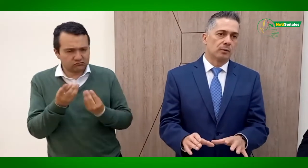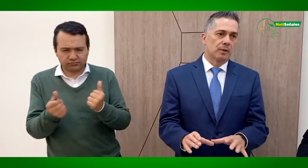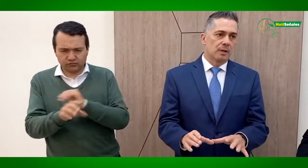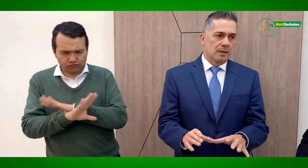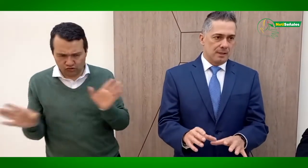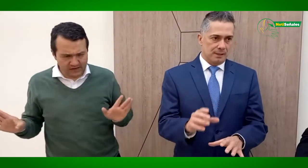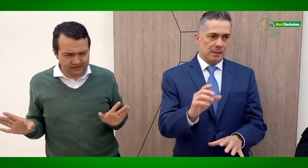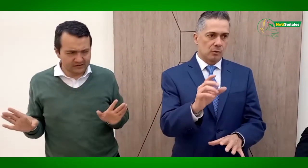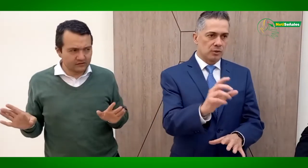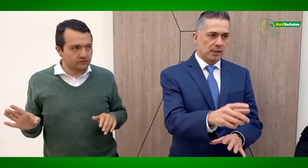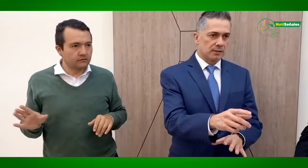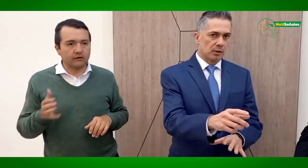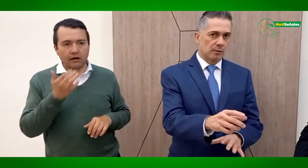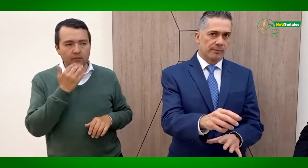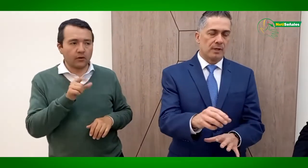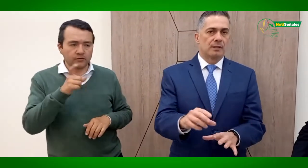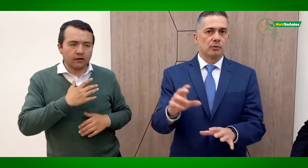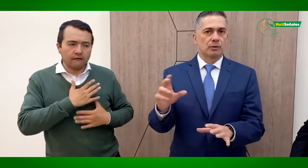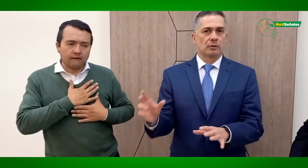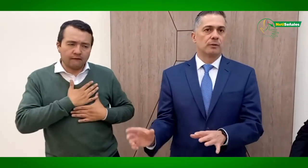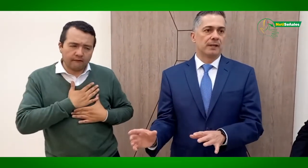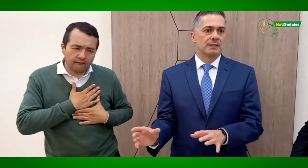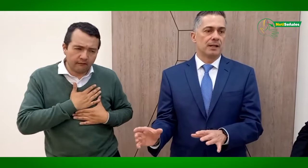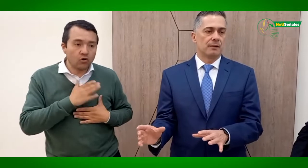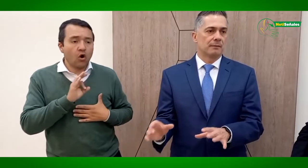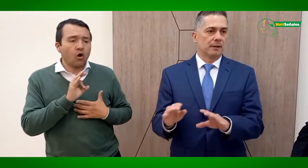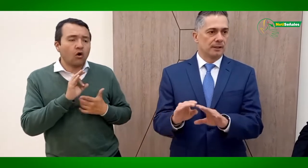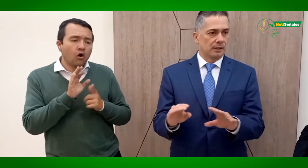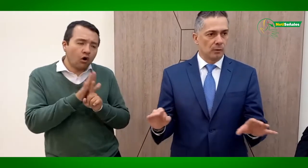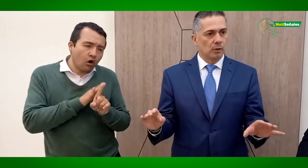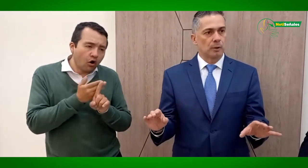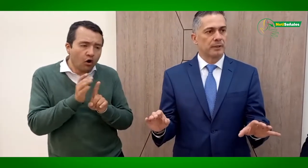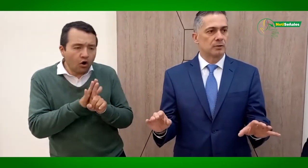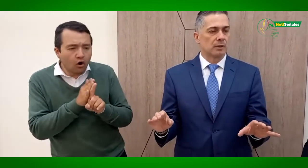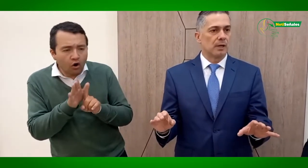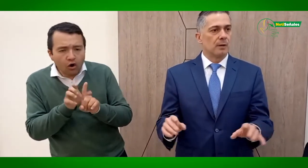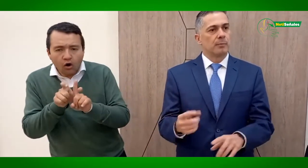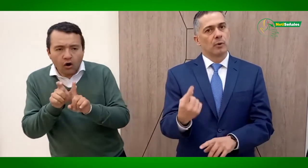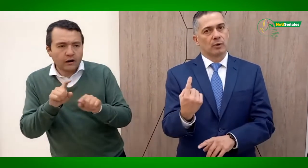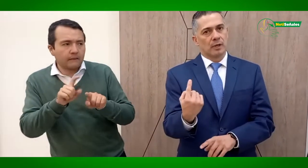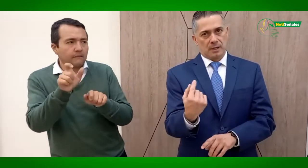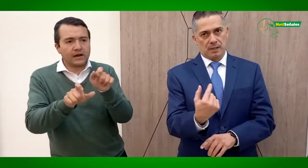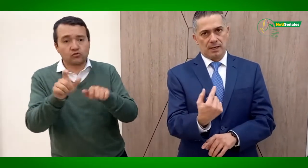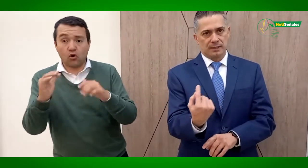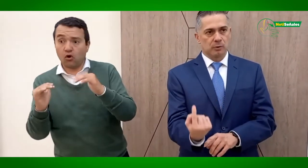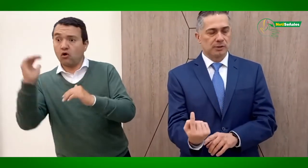ni consideración ni un trato diferencial frente a ninguna otra persona por la situación